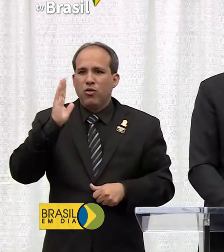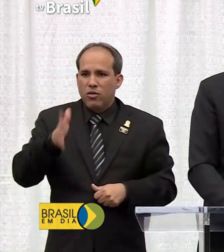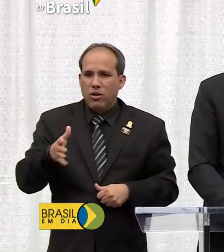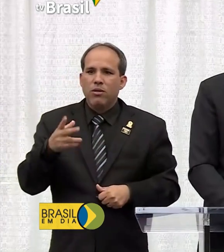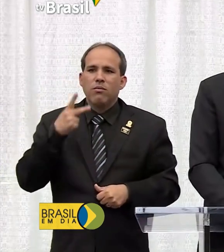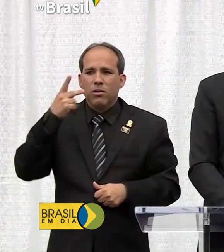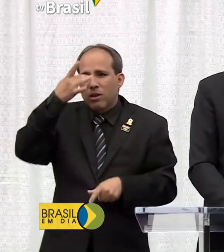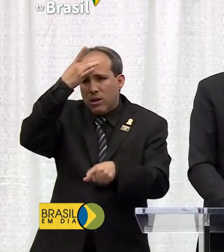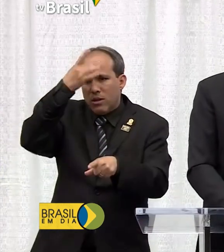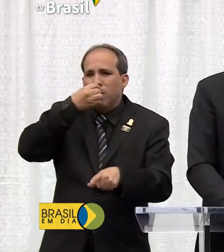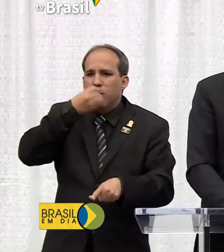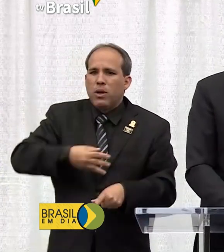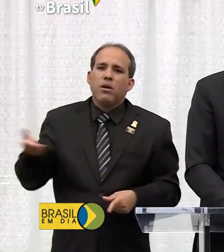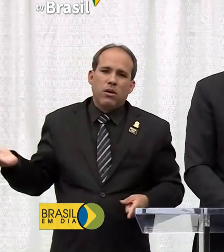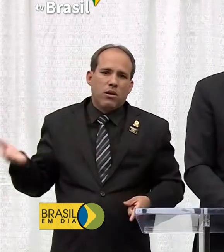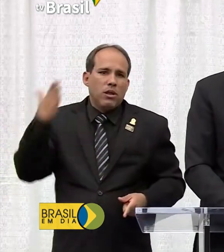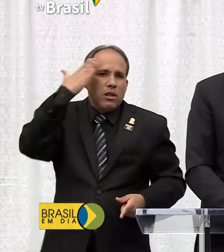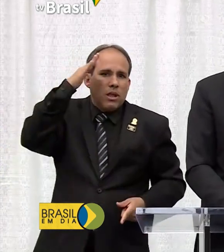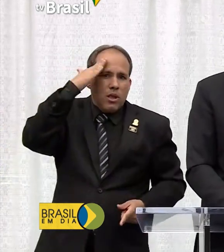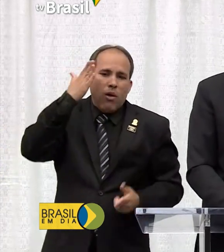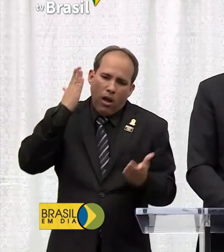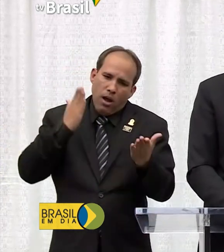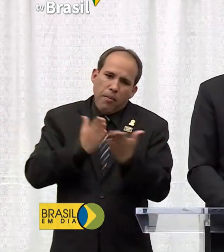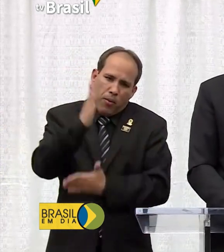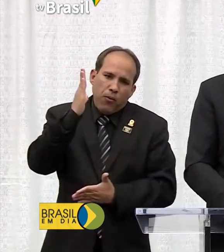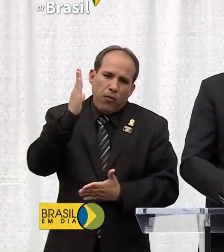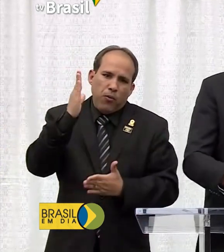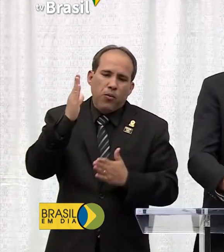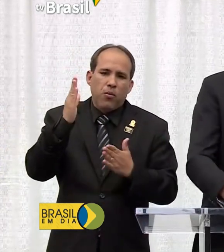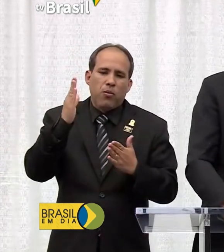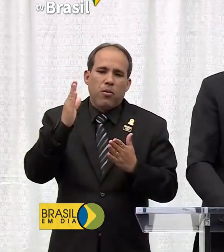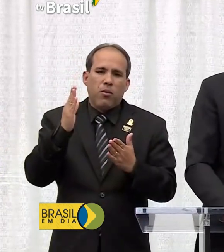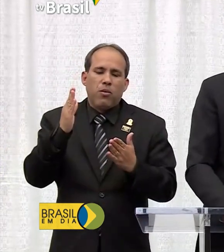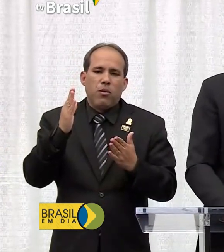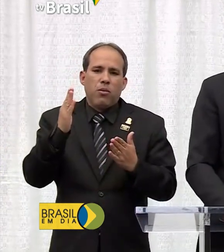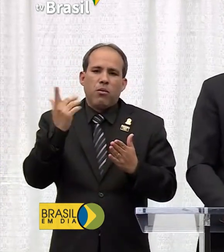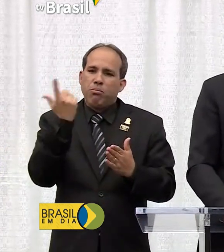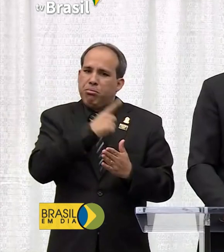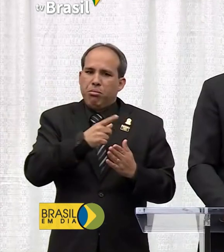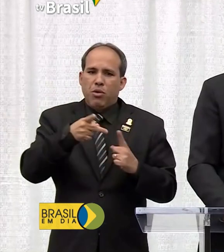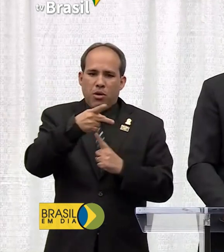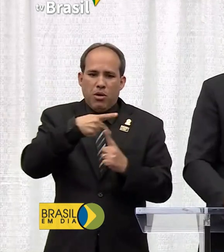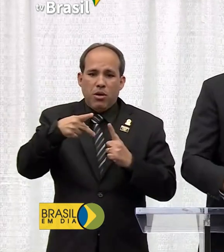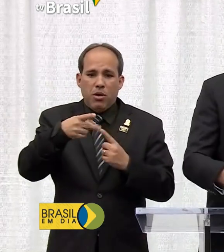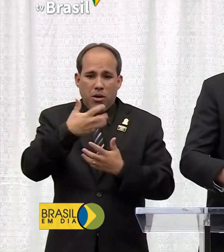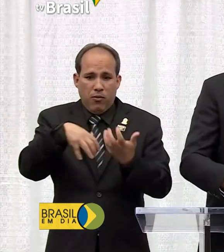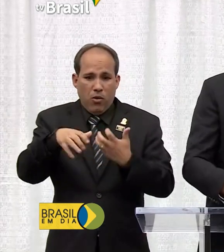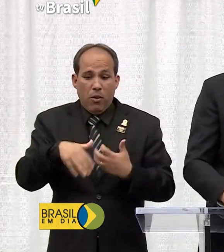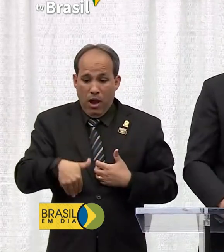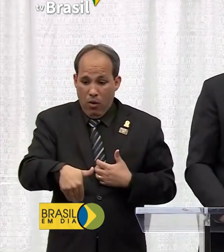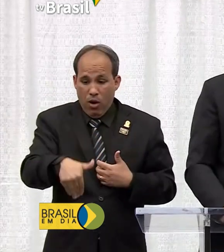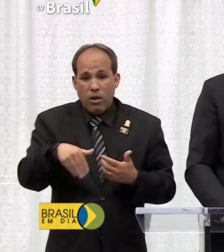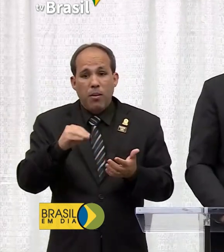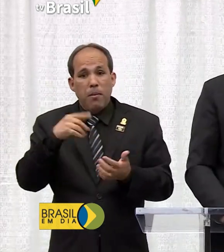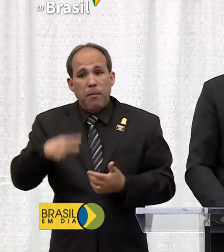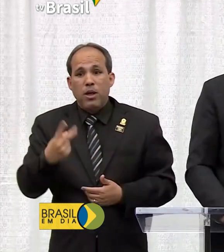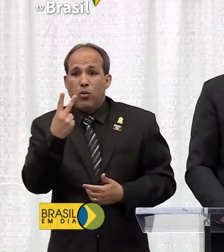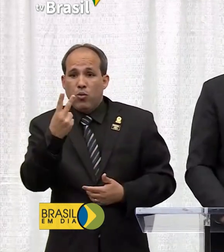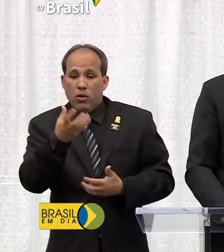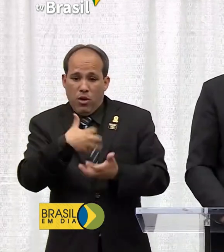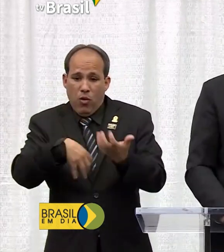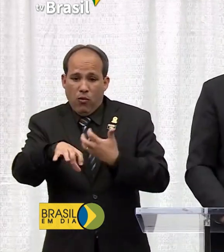nesse sentido. Foi aprovada a reforma e temos mais duas importantes pela frente, que esse mês nós